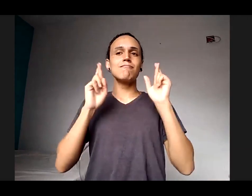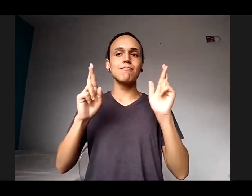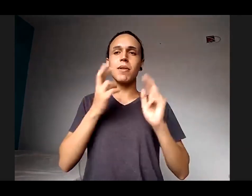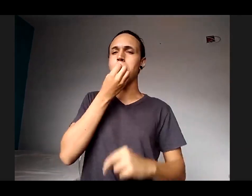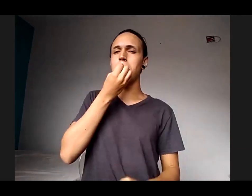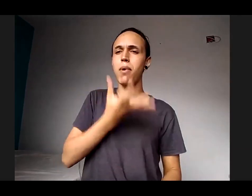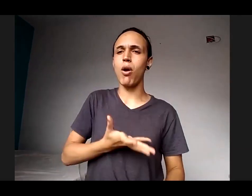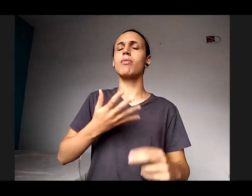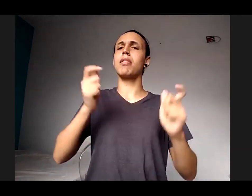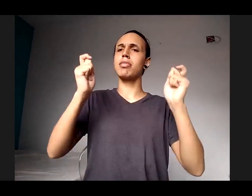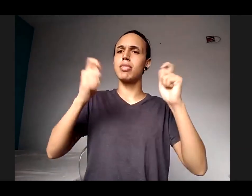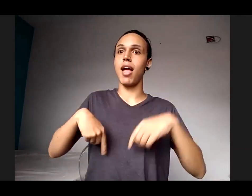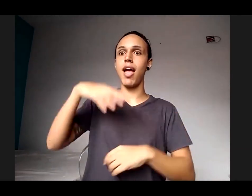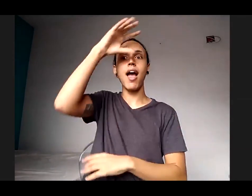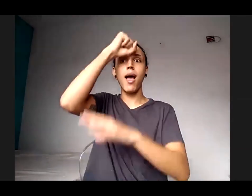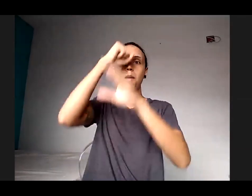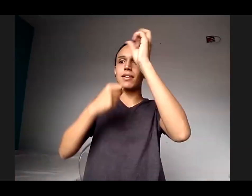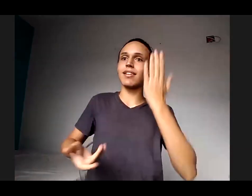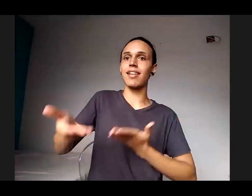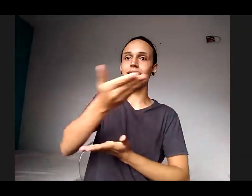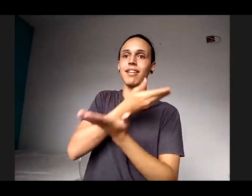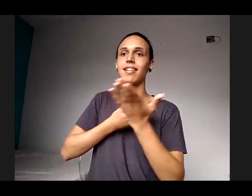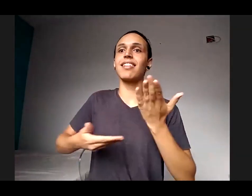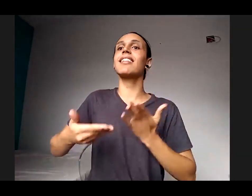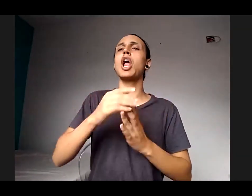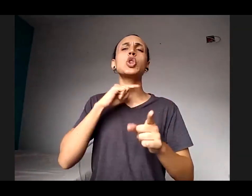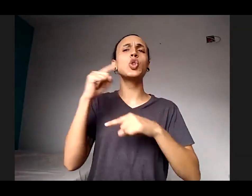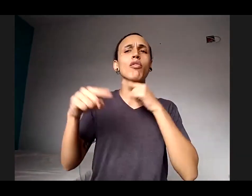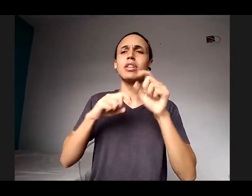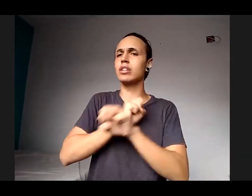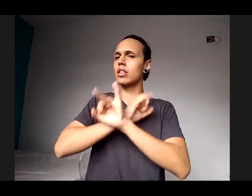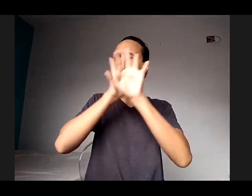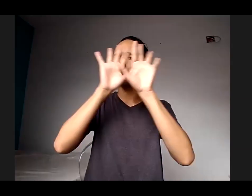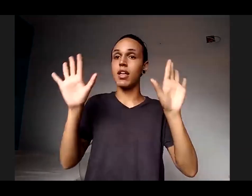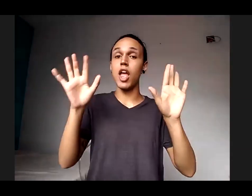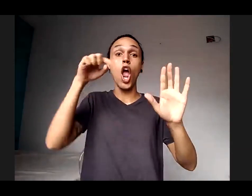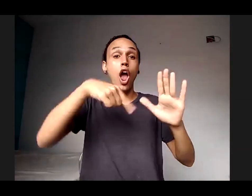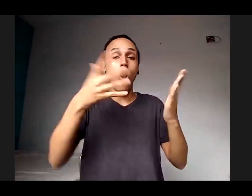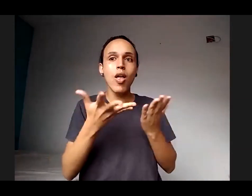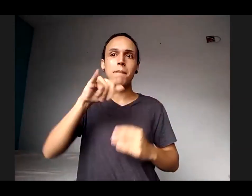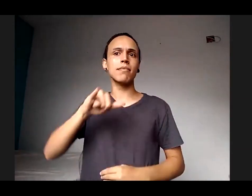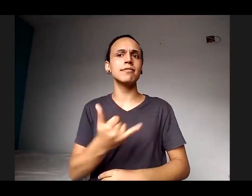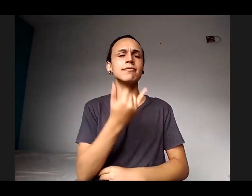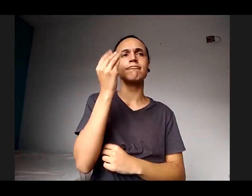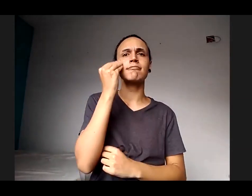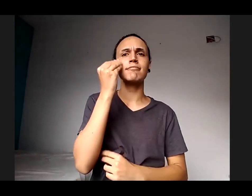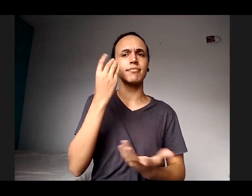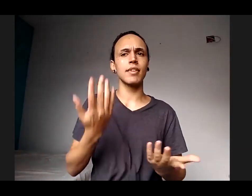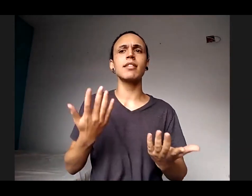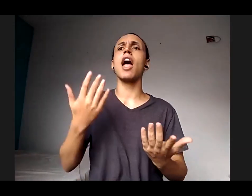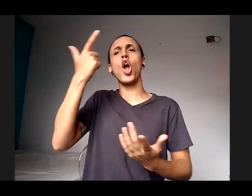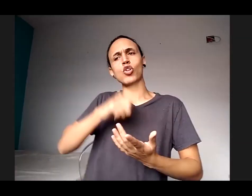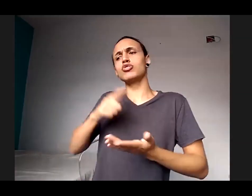e ouvir, interagir, tirar dúvidas e buscar, a partir daqui, também avançar na